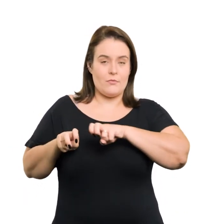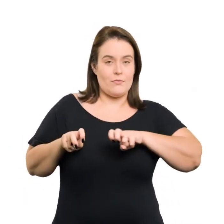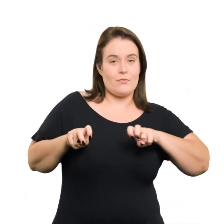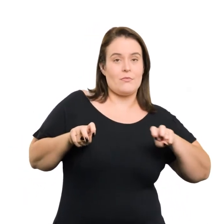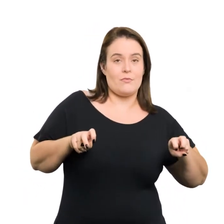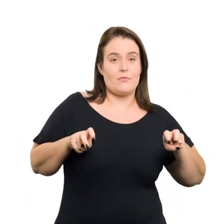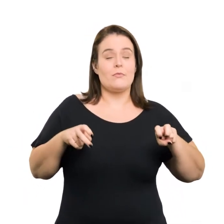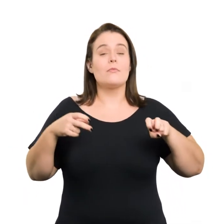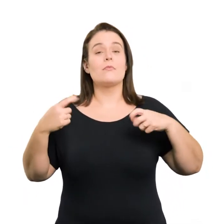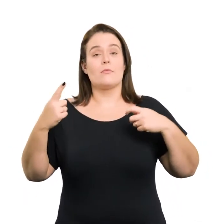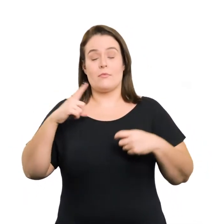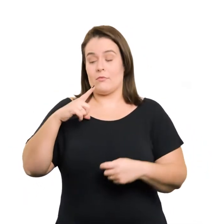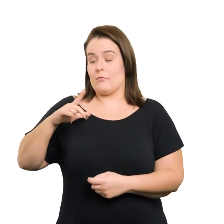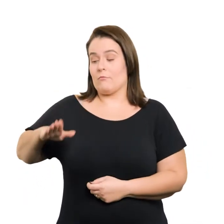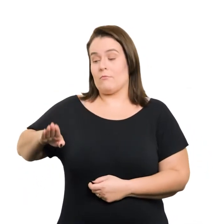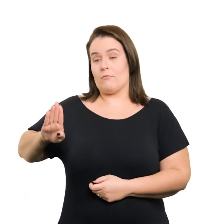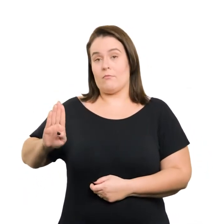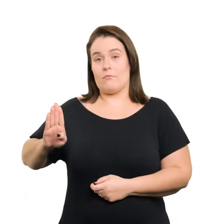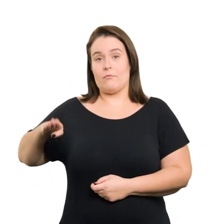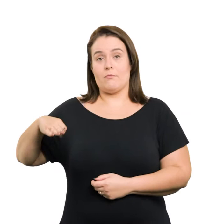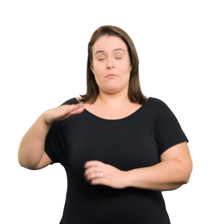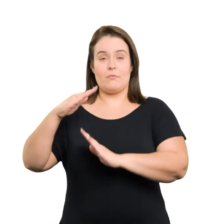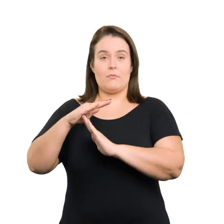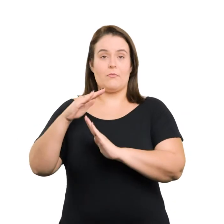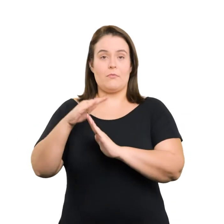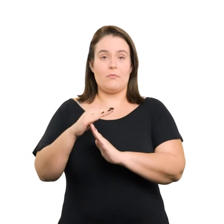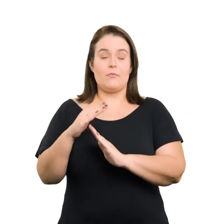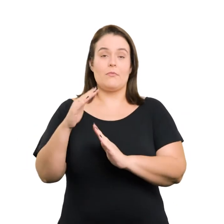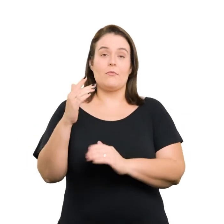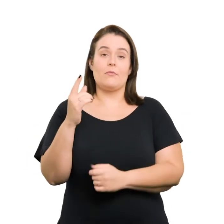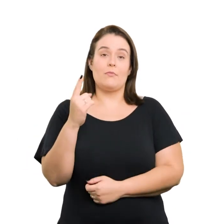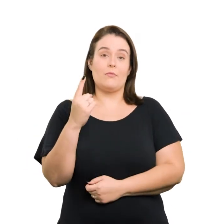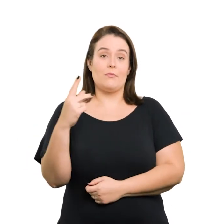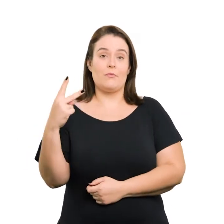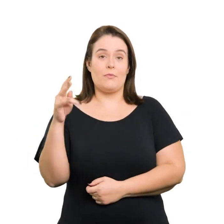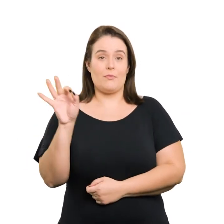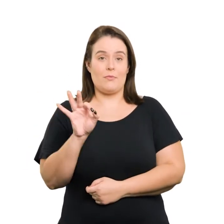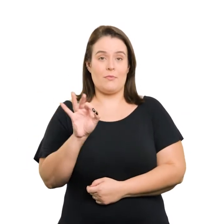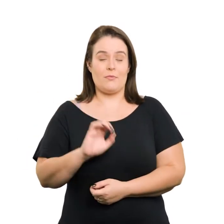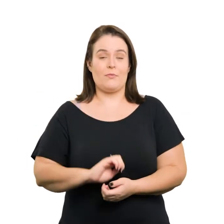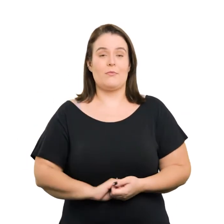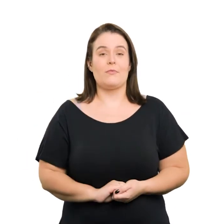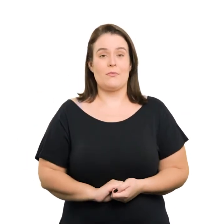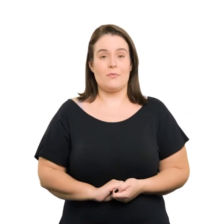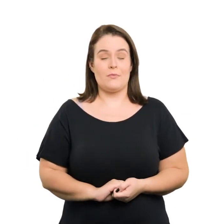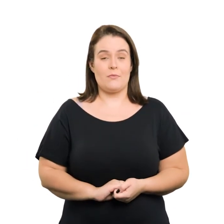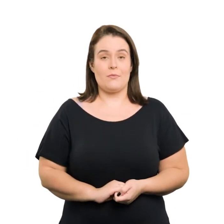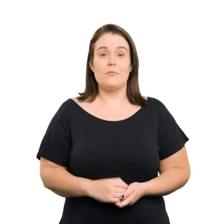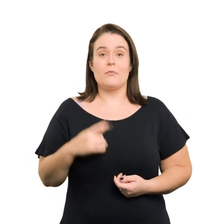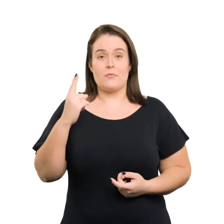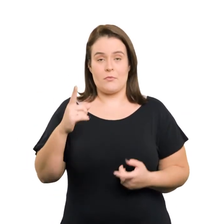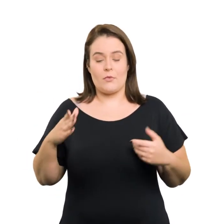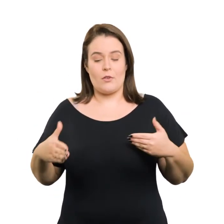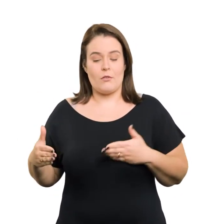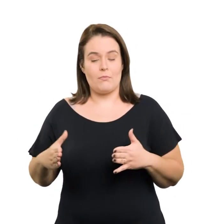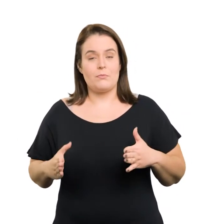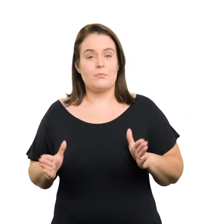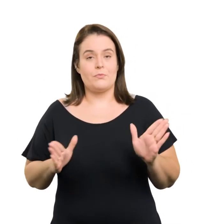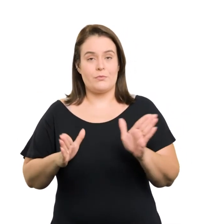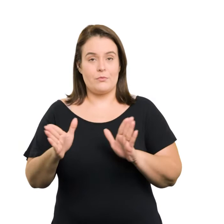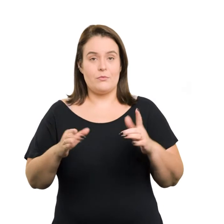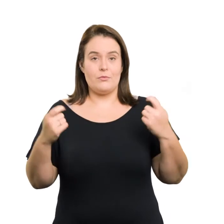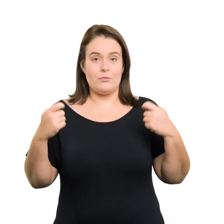lugares da plateia Possuam inclinação máxima de rampa de até 12% Uma rota